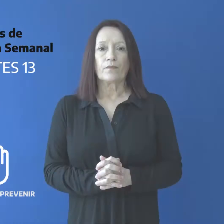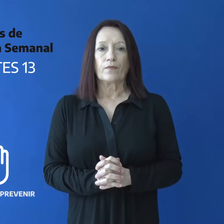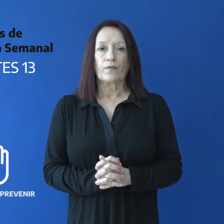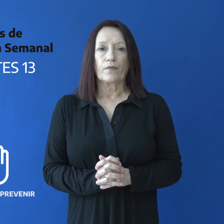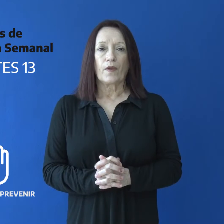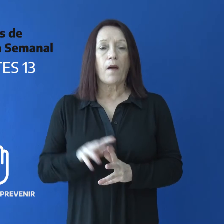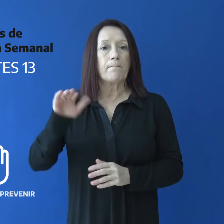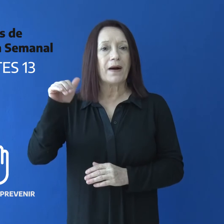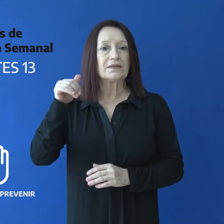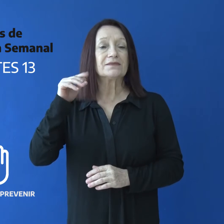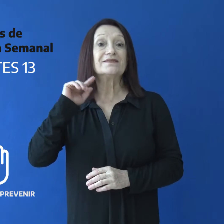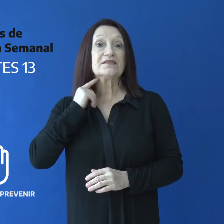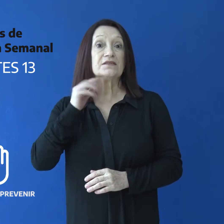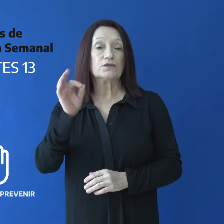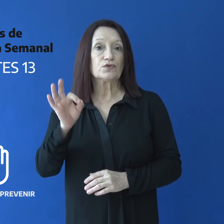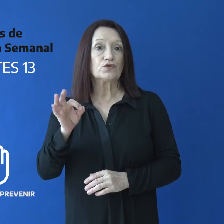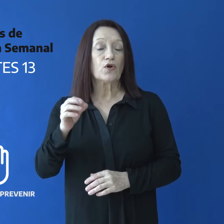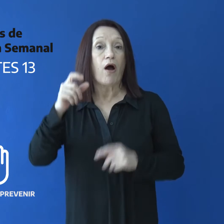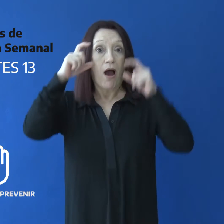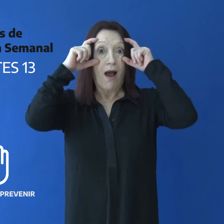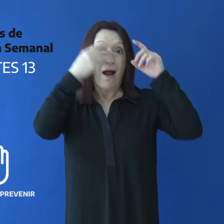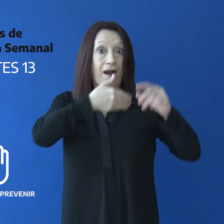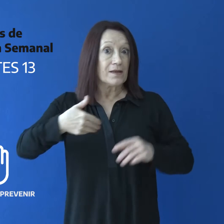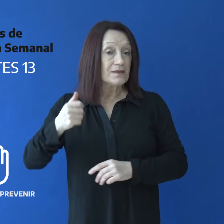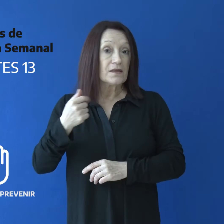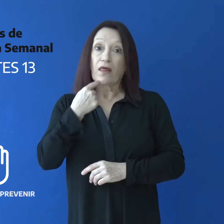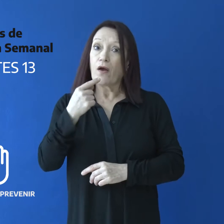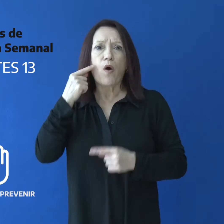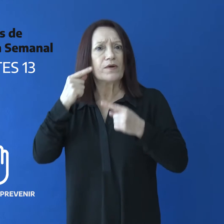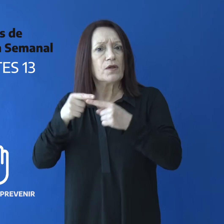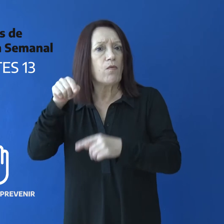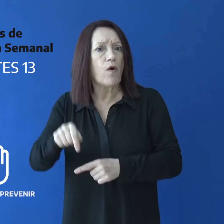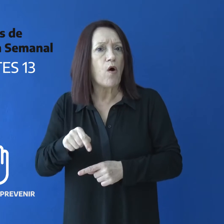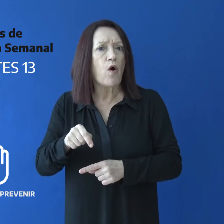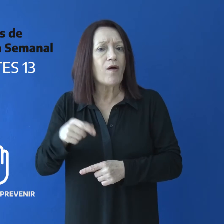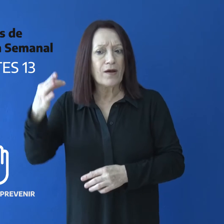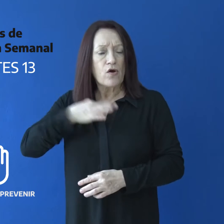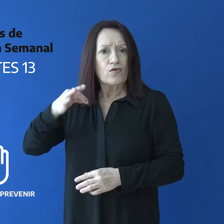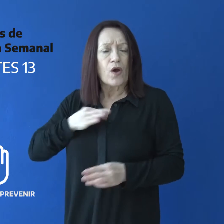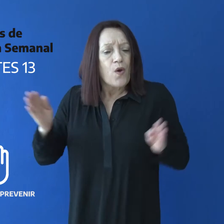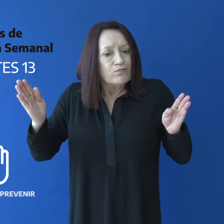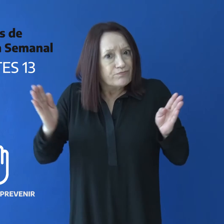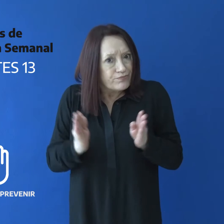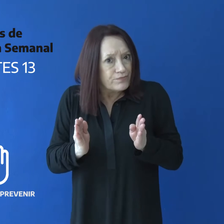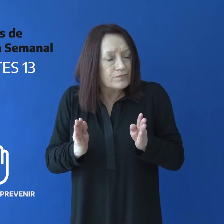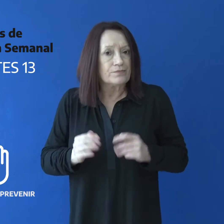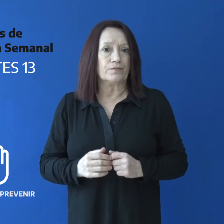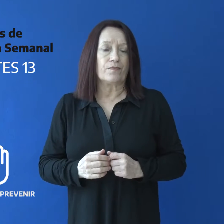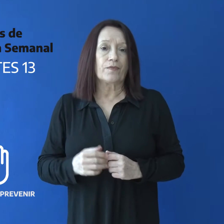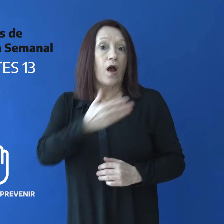Martes 13. Alicia. La gobernadora se